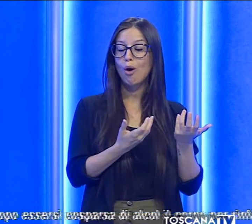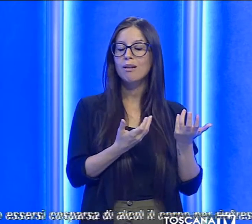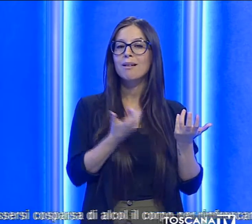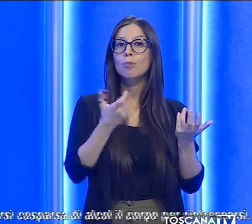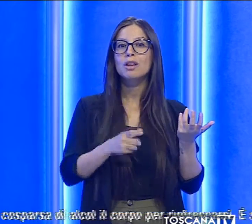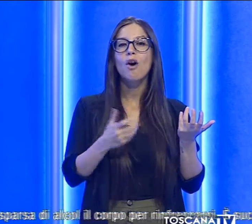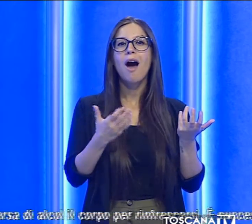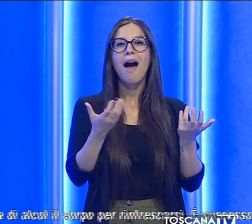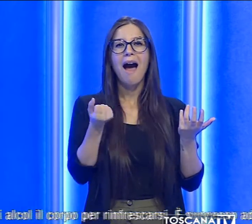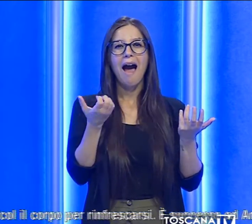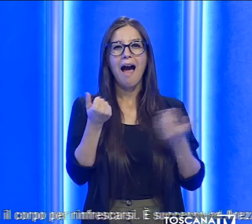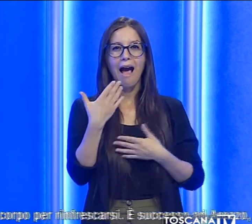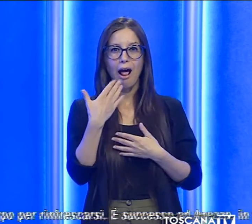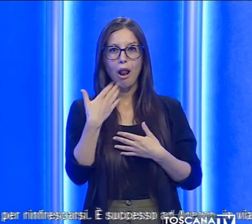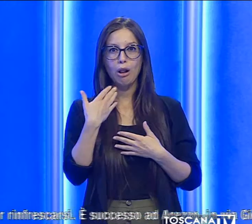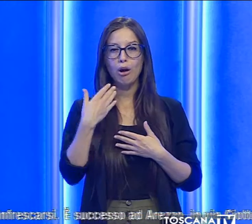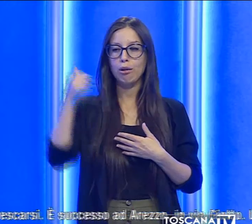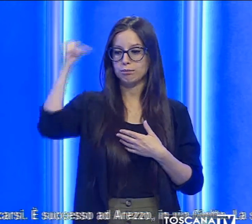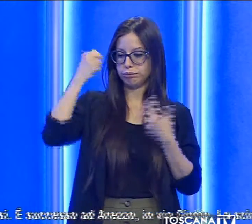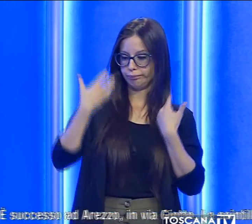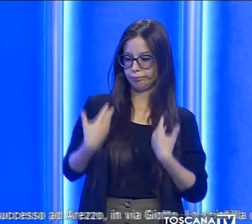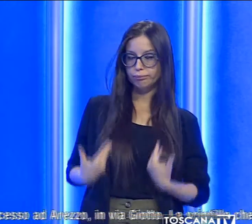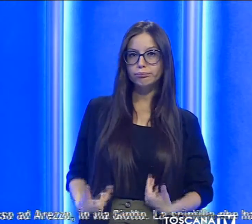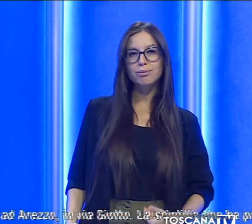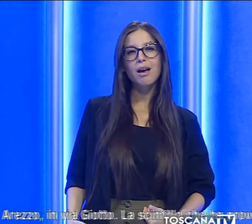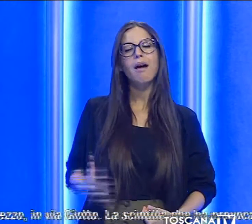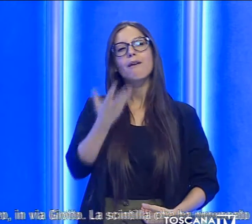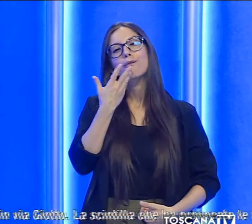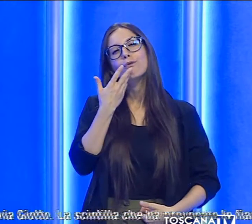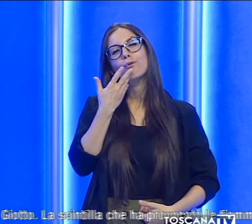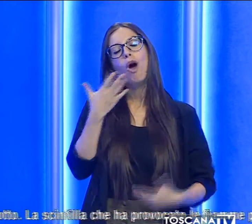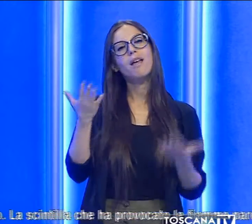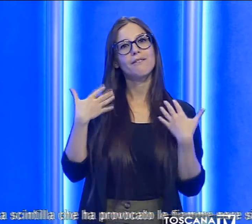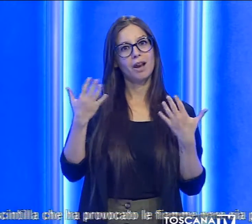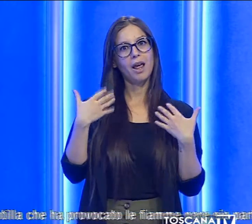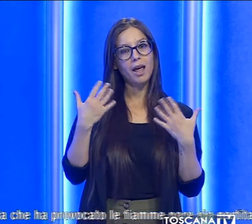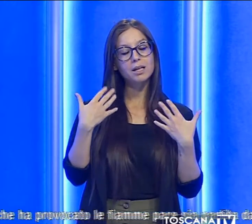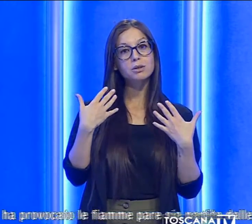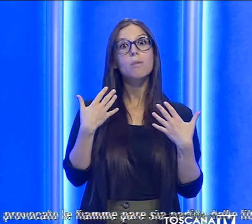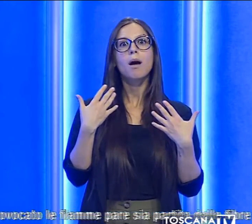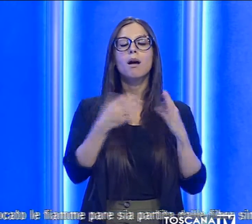rinfrescarsi. È successo ad Arezzo in Via Giotto.